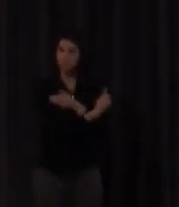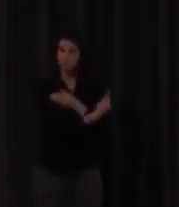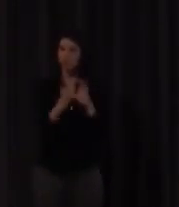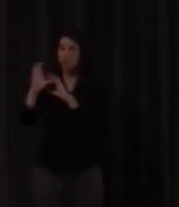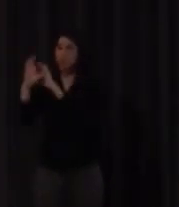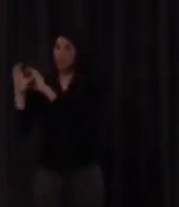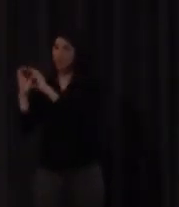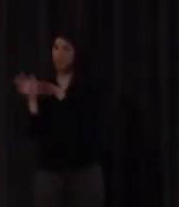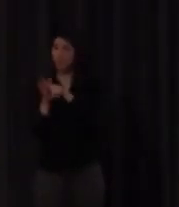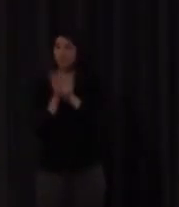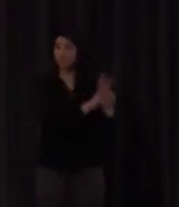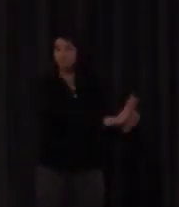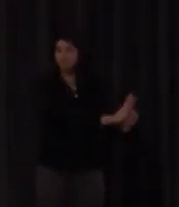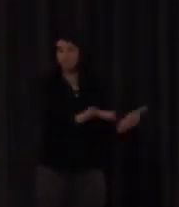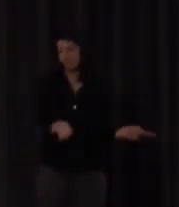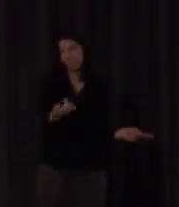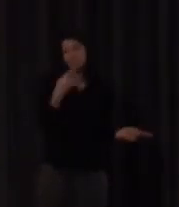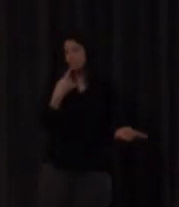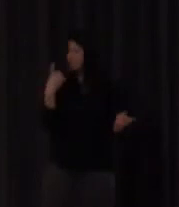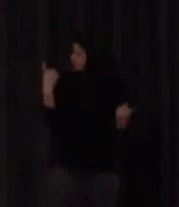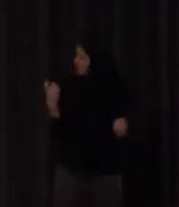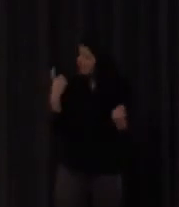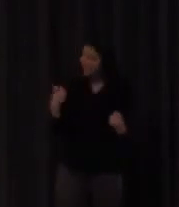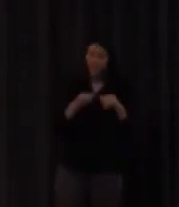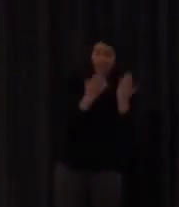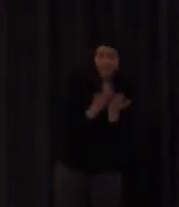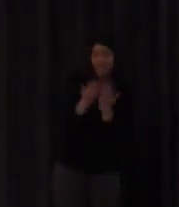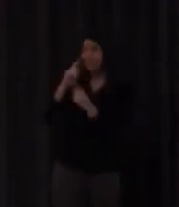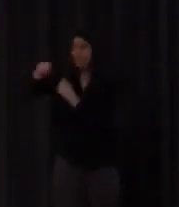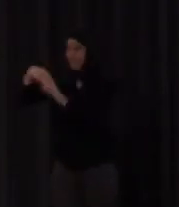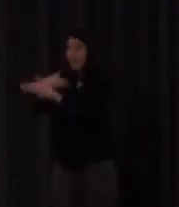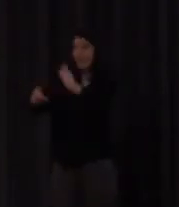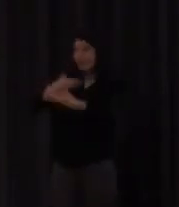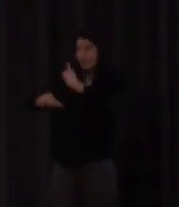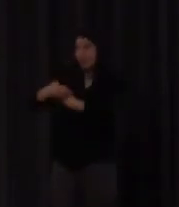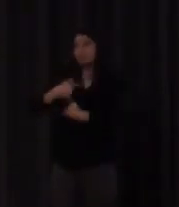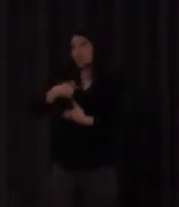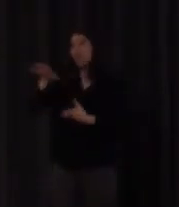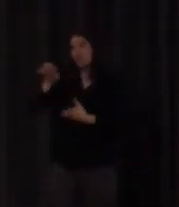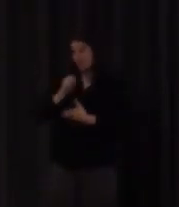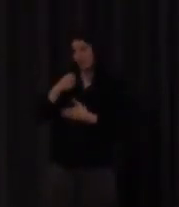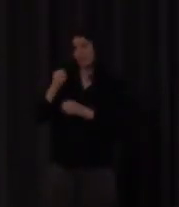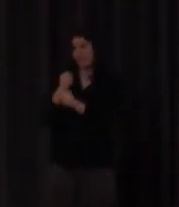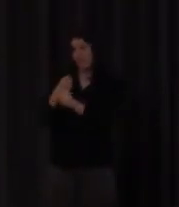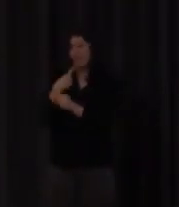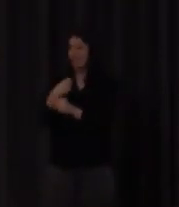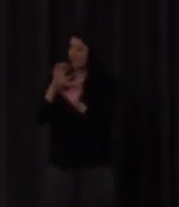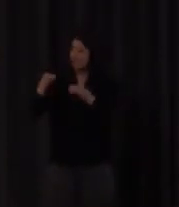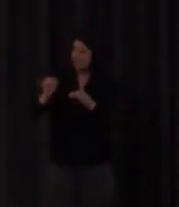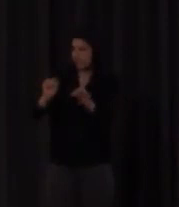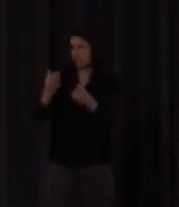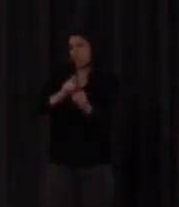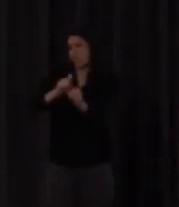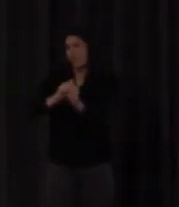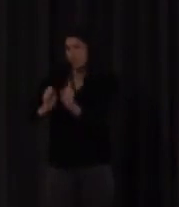entonces se necesita mucha más colaboración yo sé que es una tarea muy difícil son muchos los factores que intervienen